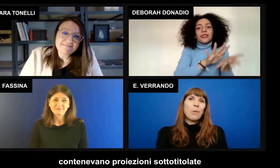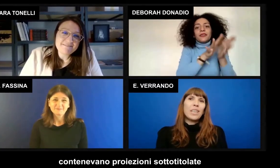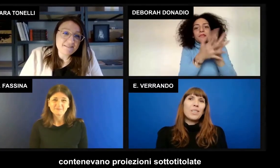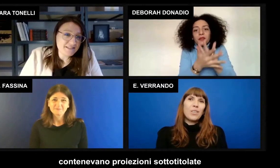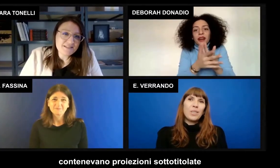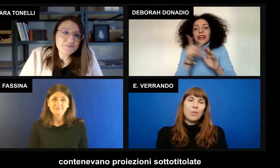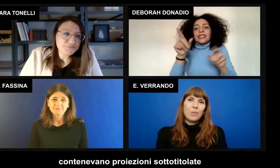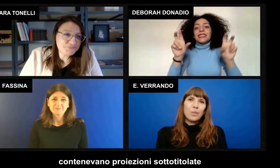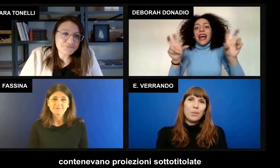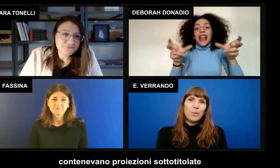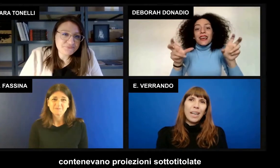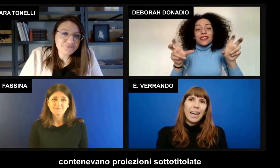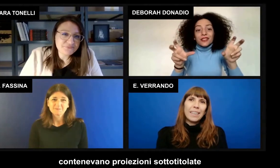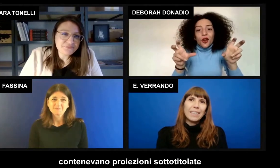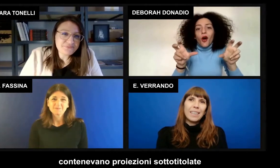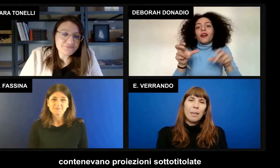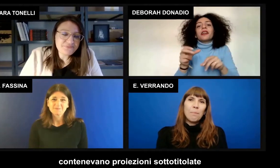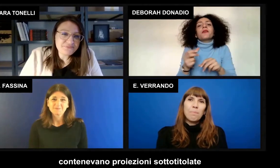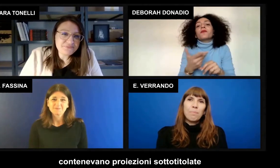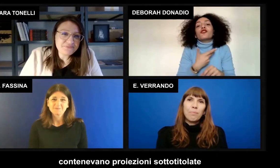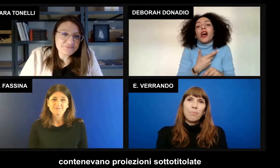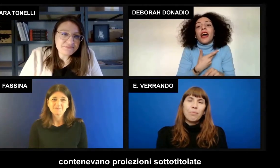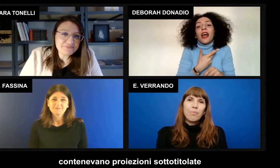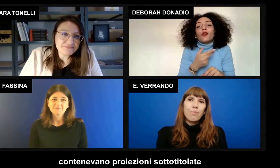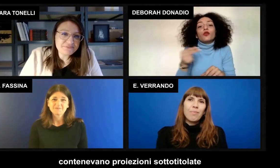proiezioni sottotitolate.